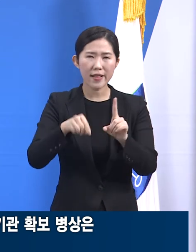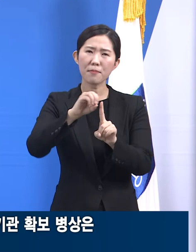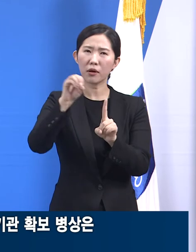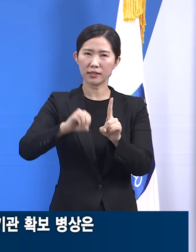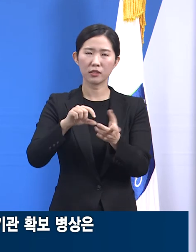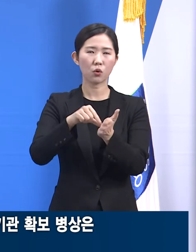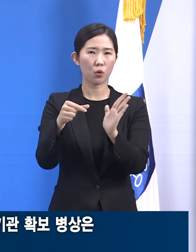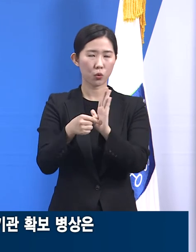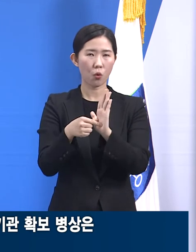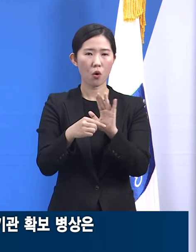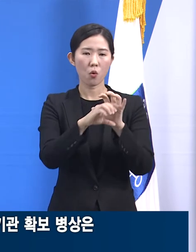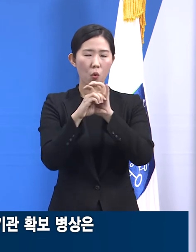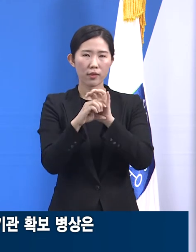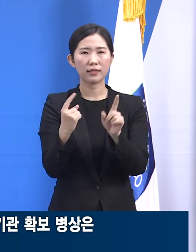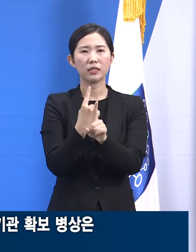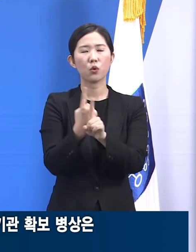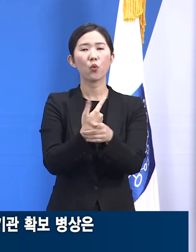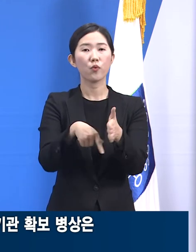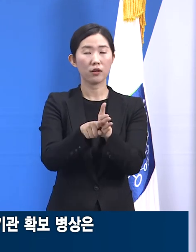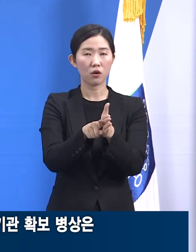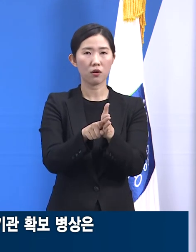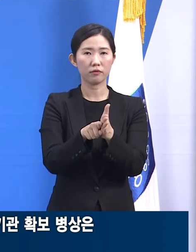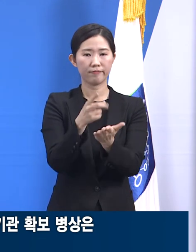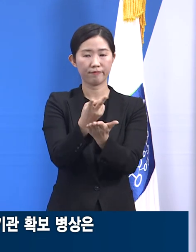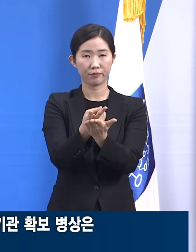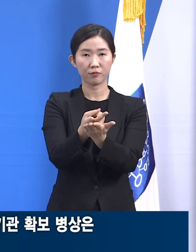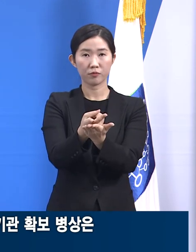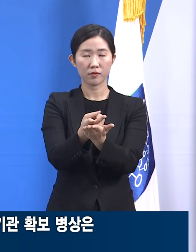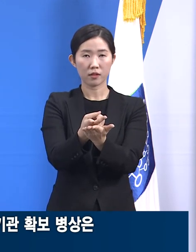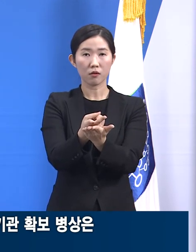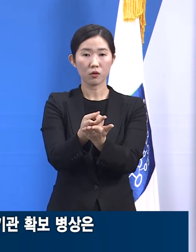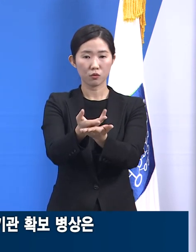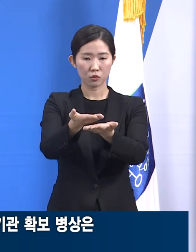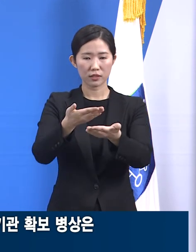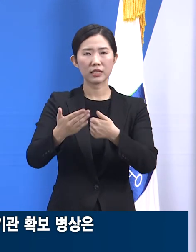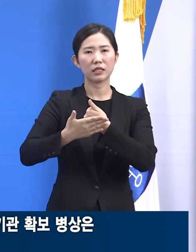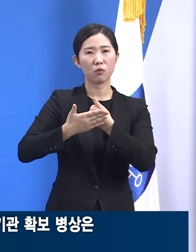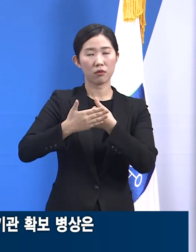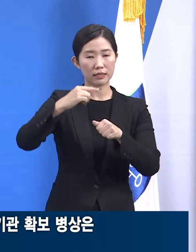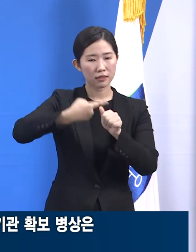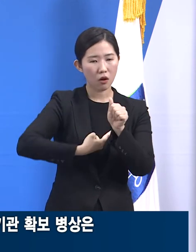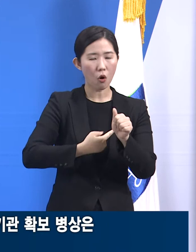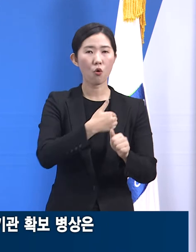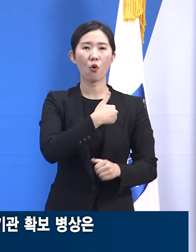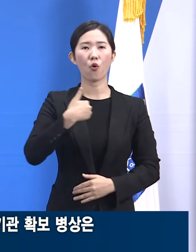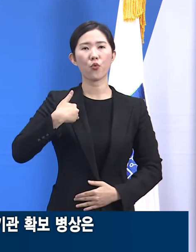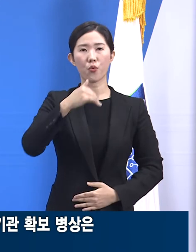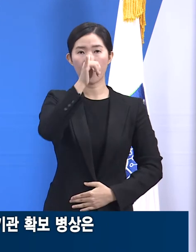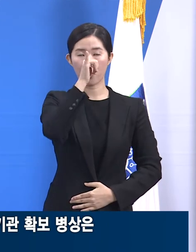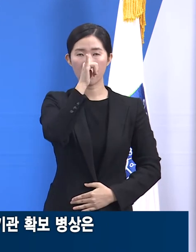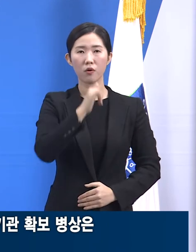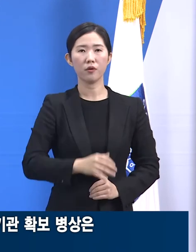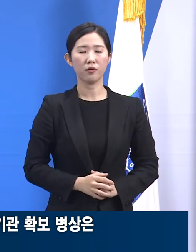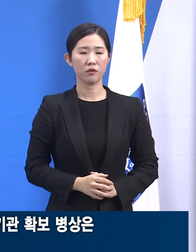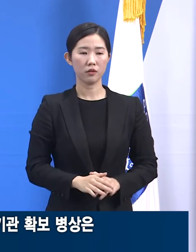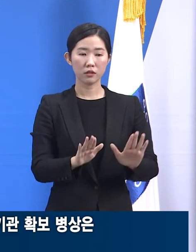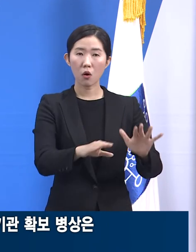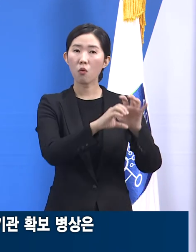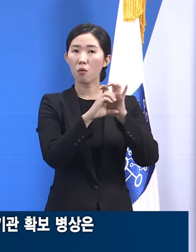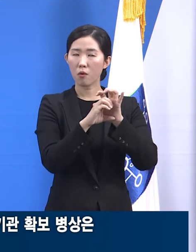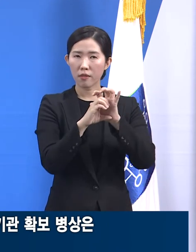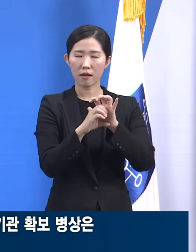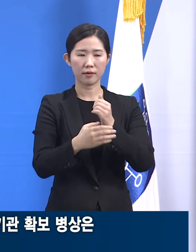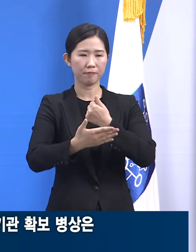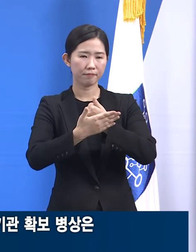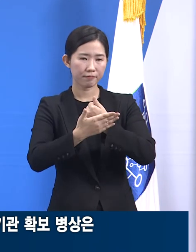병상으로 제공하면서 중환자 치료를 위한 병상은 다소 여유가 생겼습니다. 코로나19 진료 대열에 동참해 주신